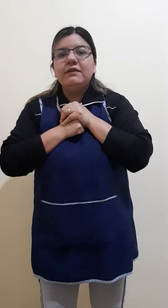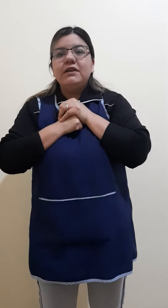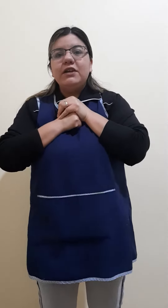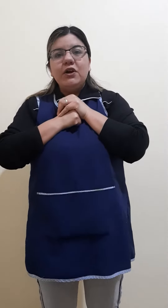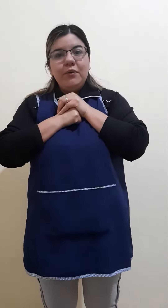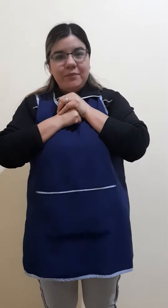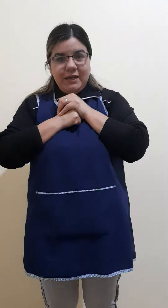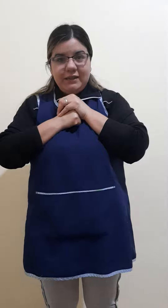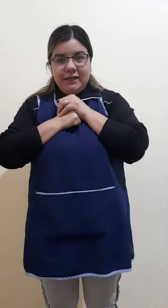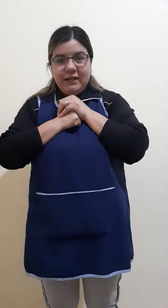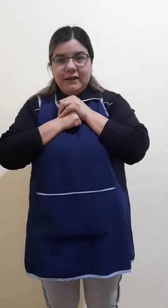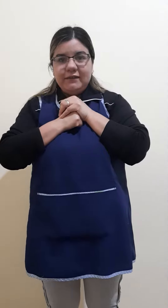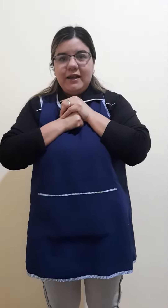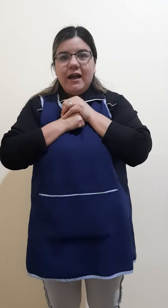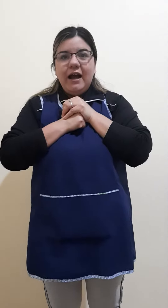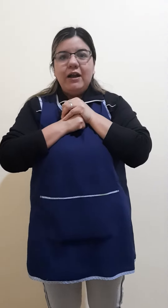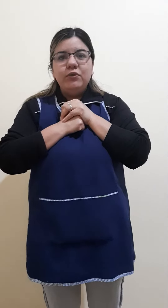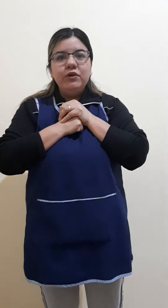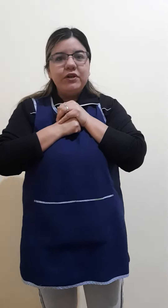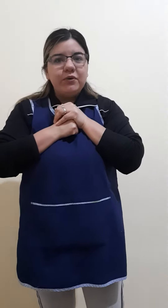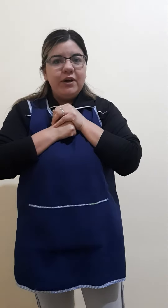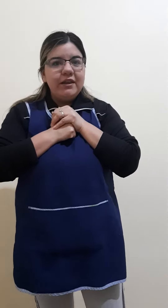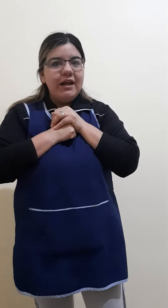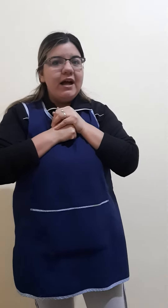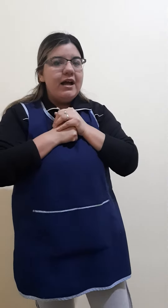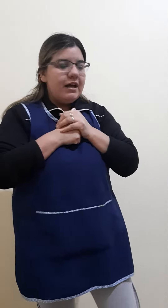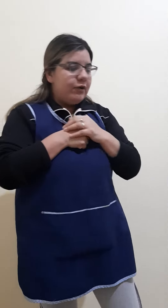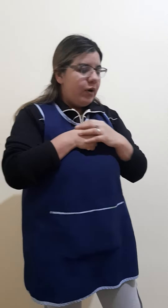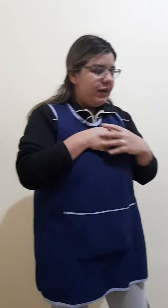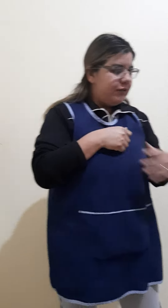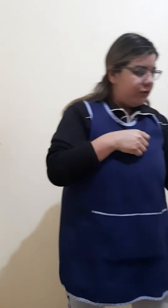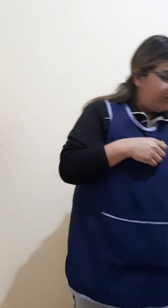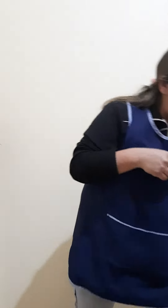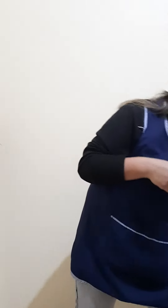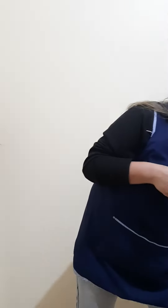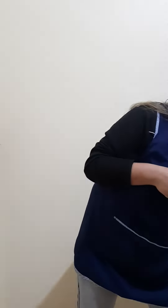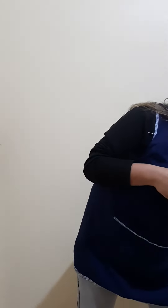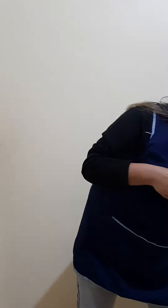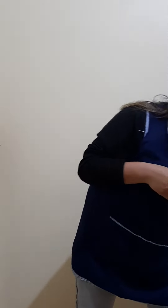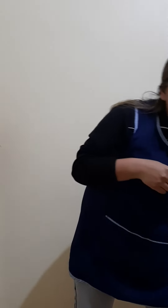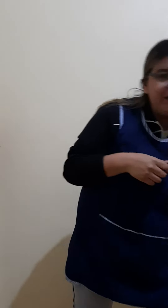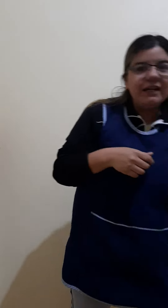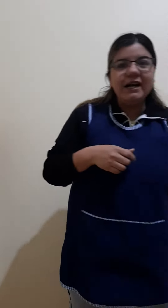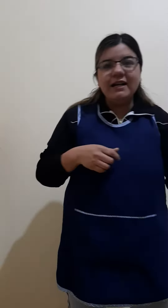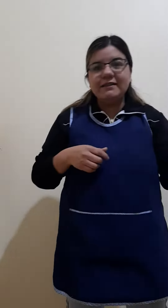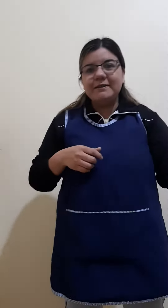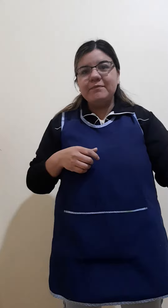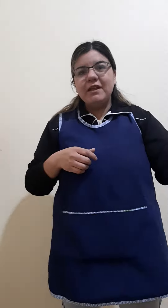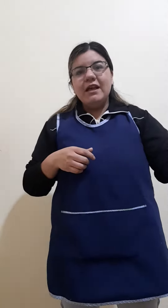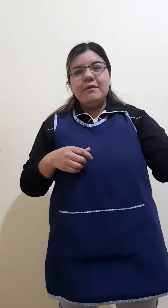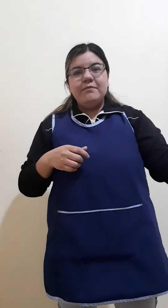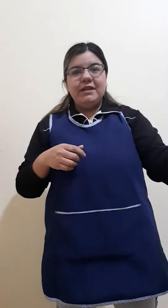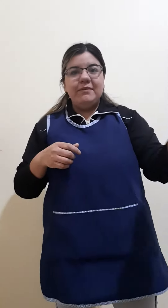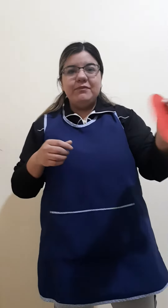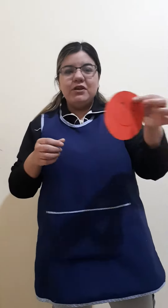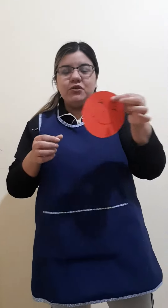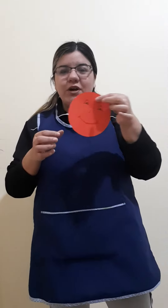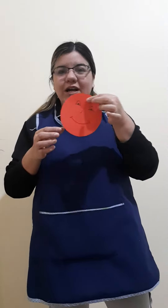geométricas. ¿Alguno recuerda cuáles son las figuras geométricas? Miren, yo acá